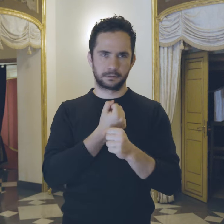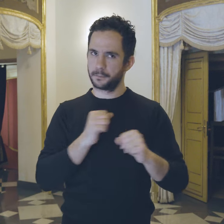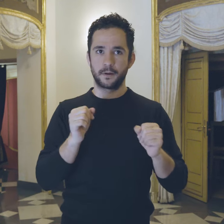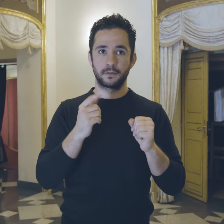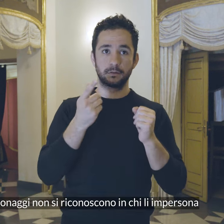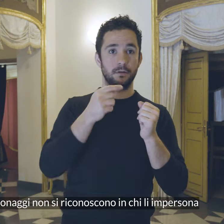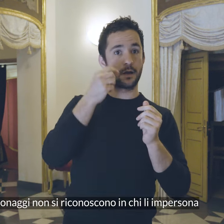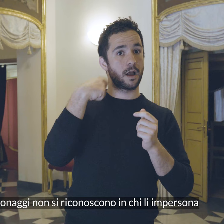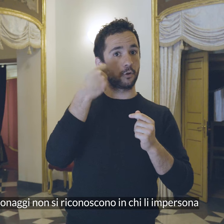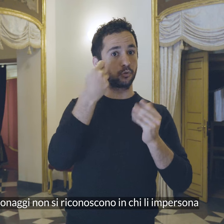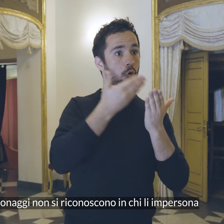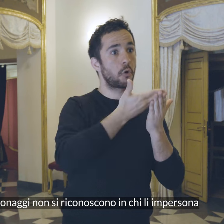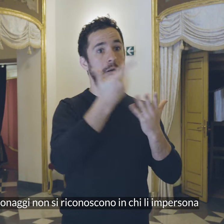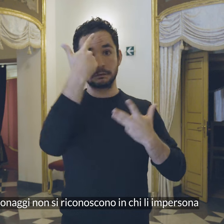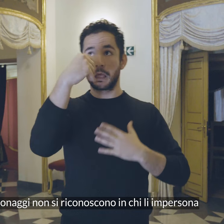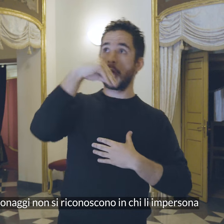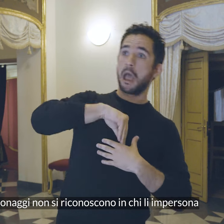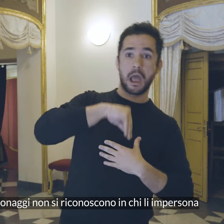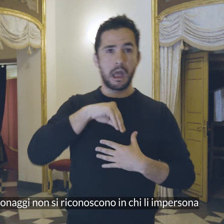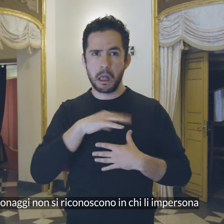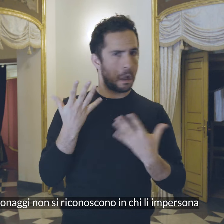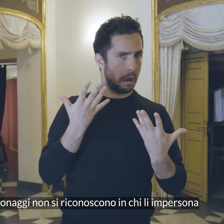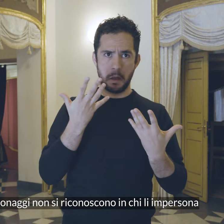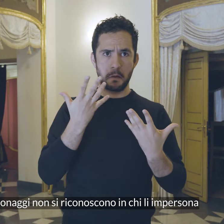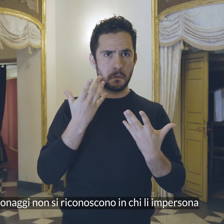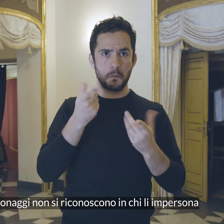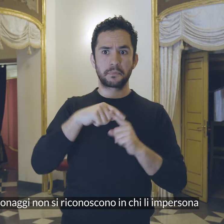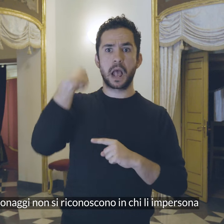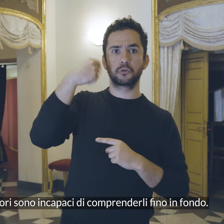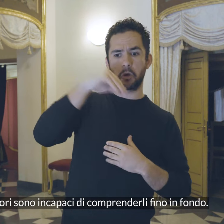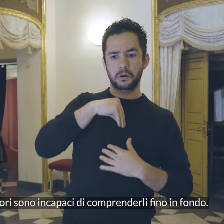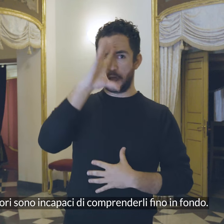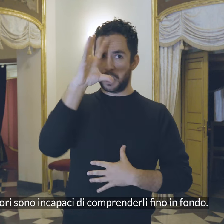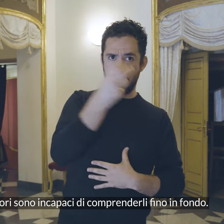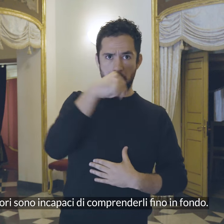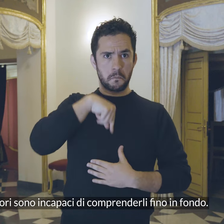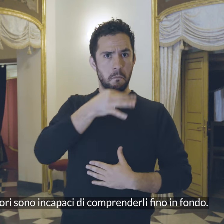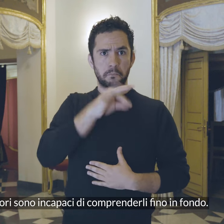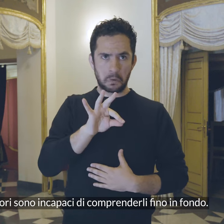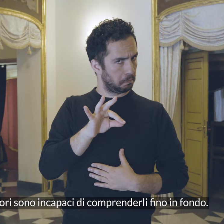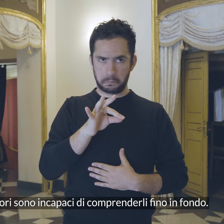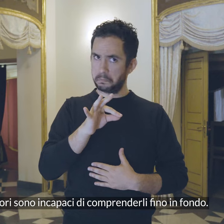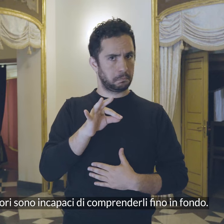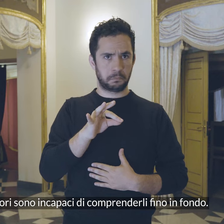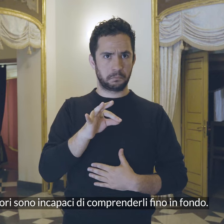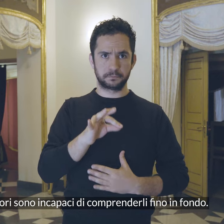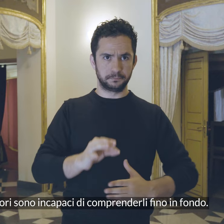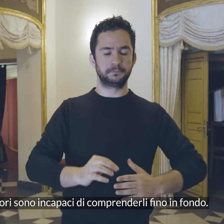I personaggi non si riconoscono in chili in persona E gli attori sono incapaci di